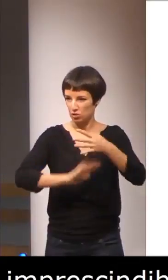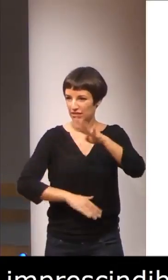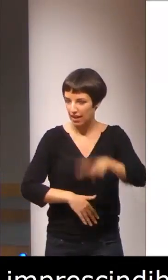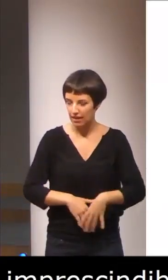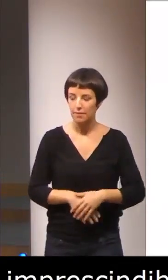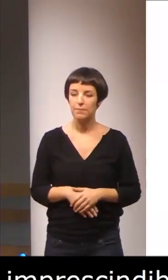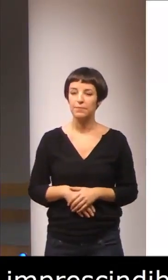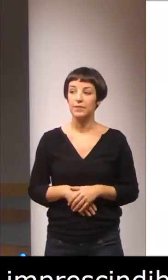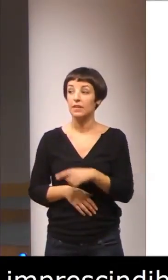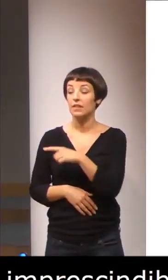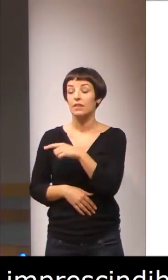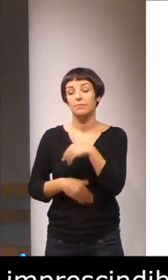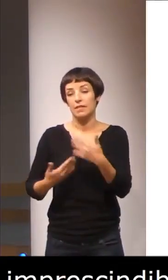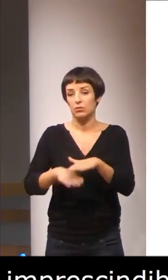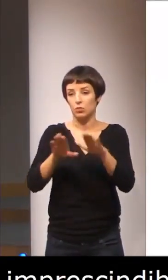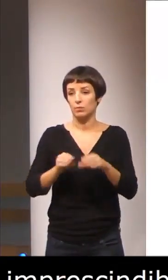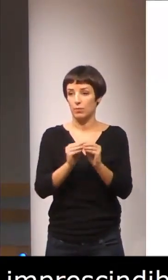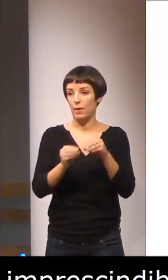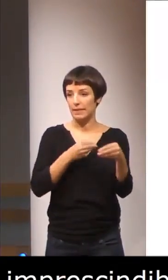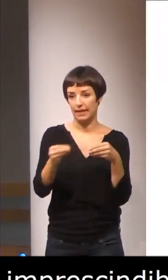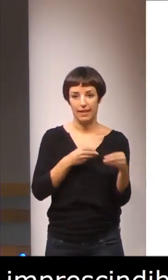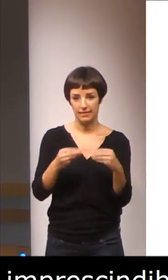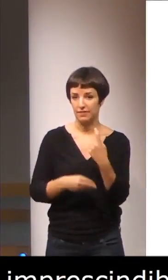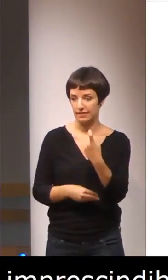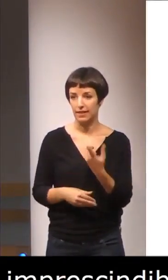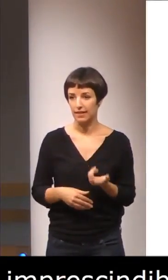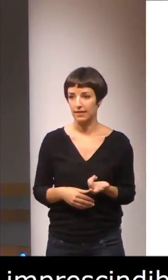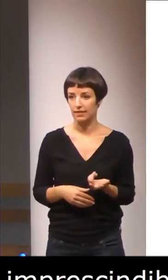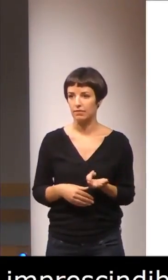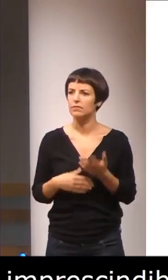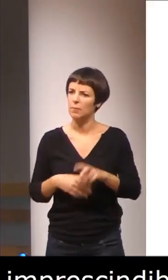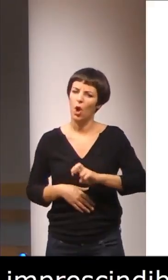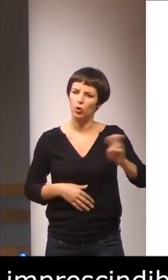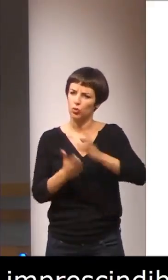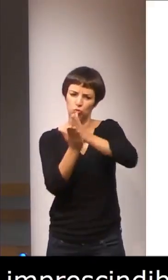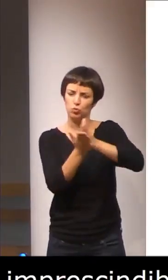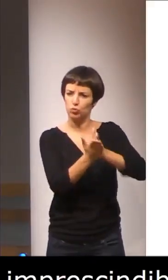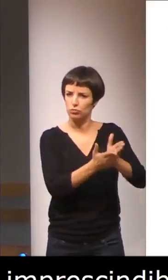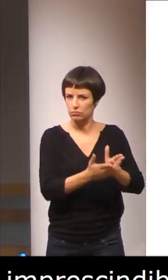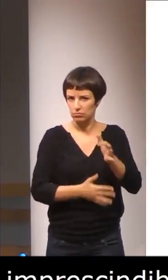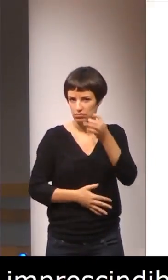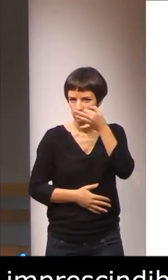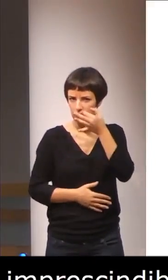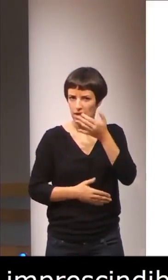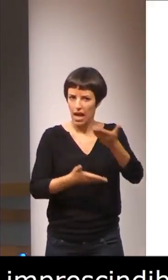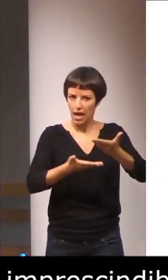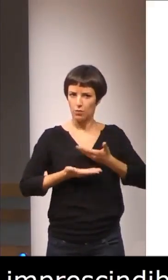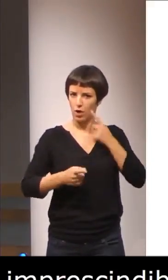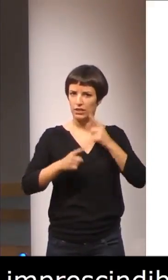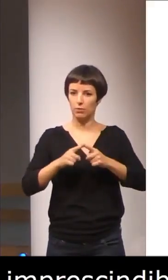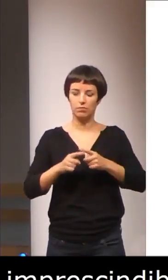catalana y elaborar materiales y así como otros instrumentos realmente que evalúen la